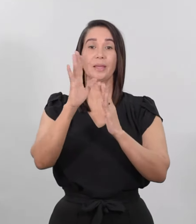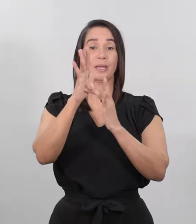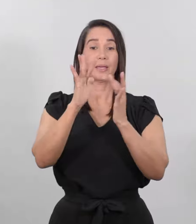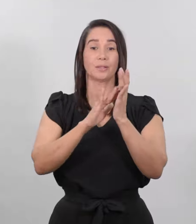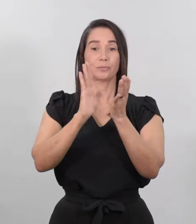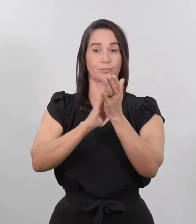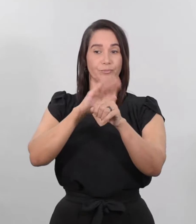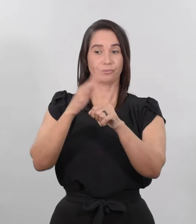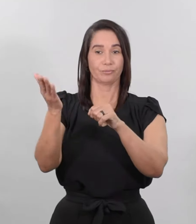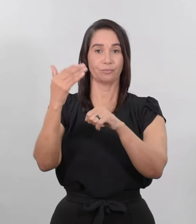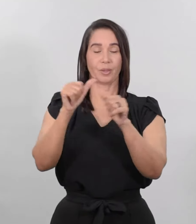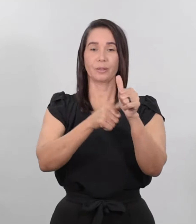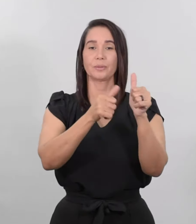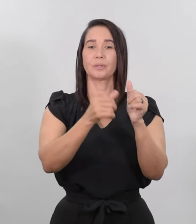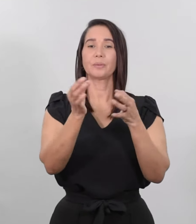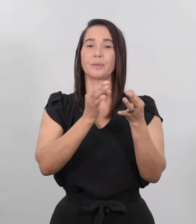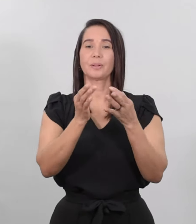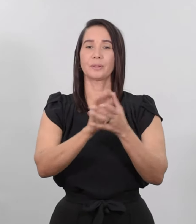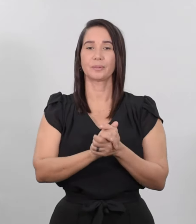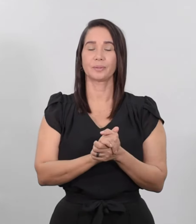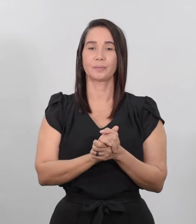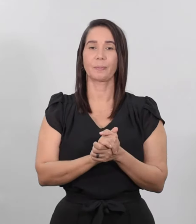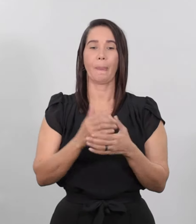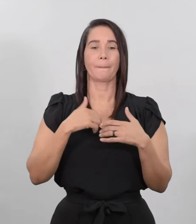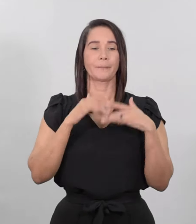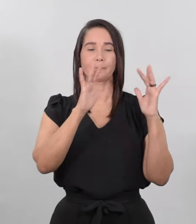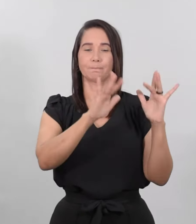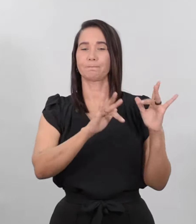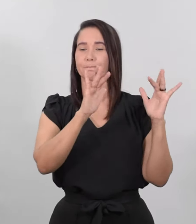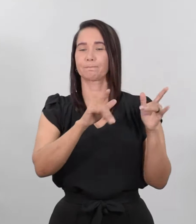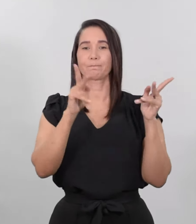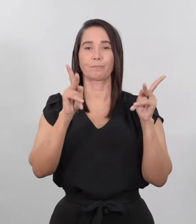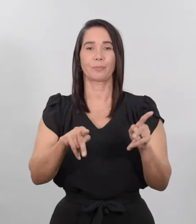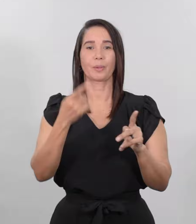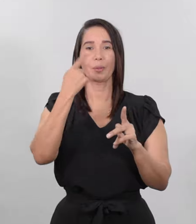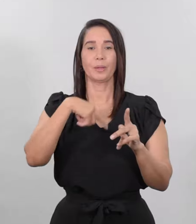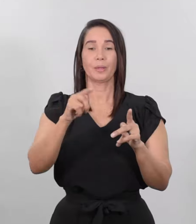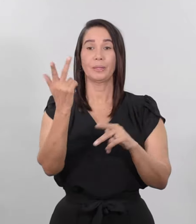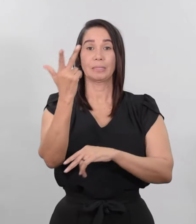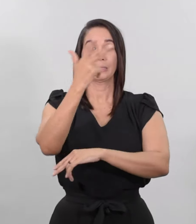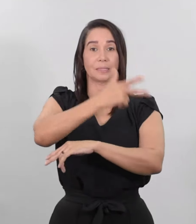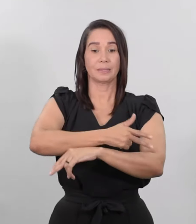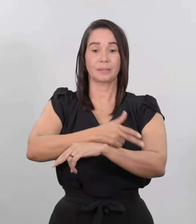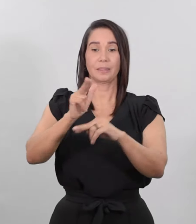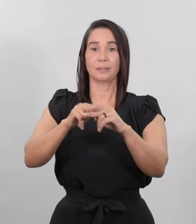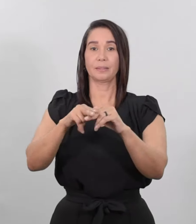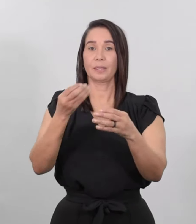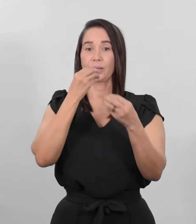discípulos y les dijo, Me da lástima de la gente, porque llevan ya tres días conmigo y no tienen que comer.